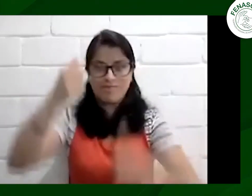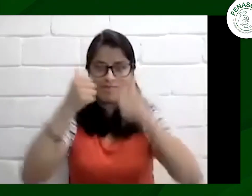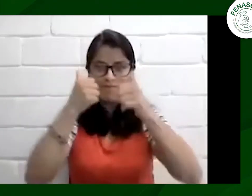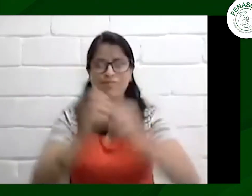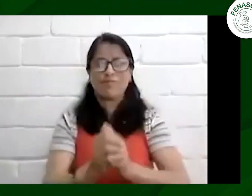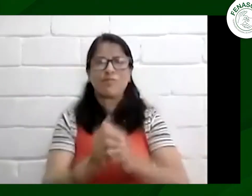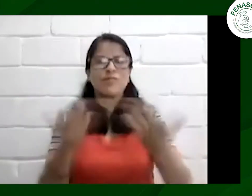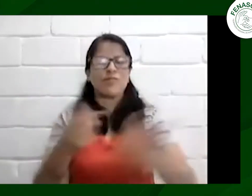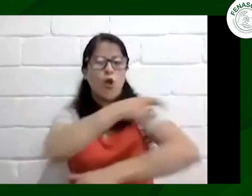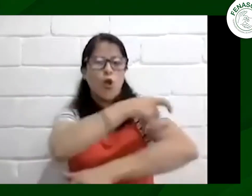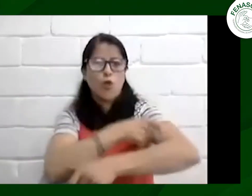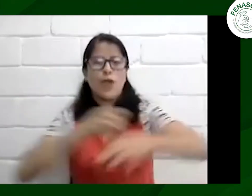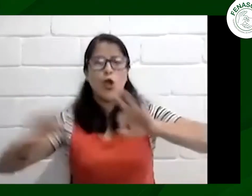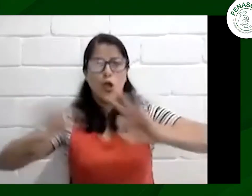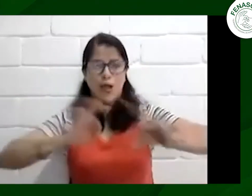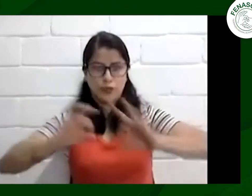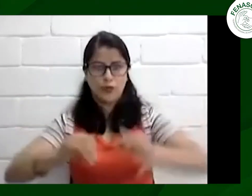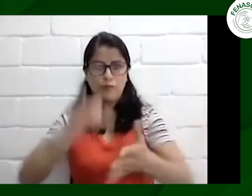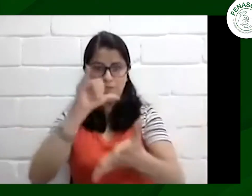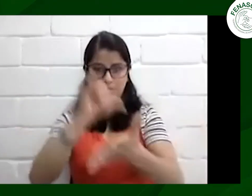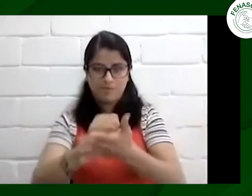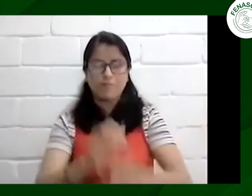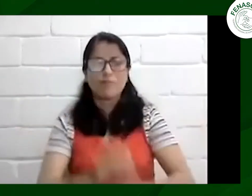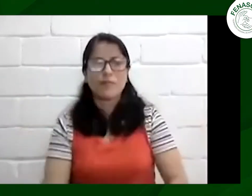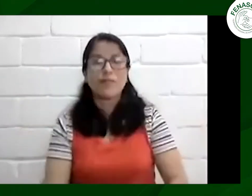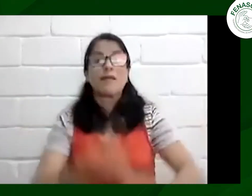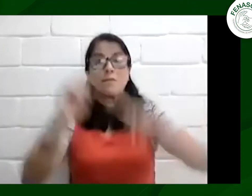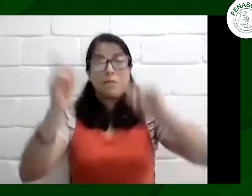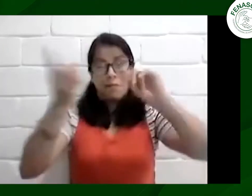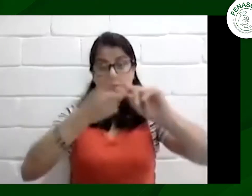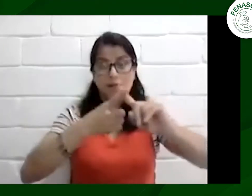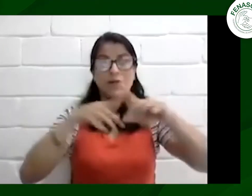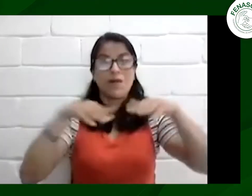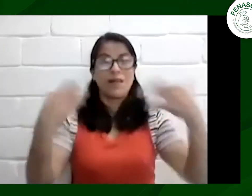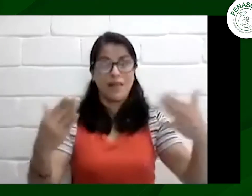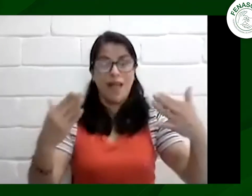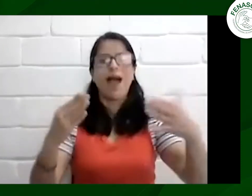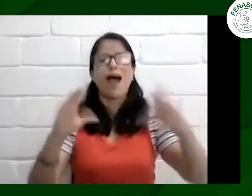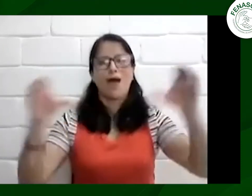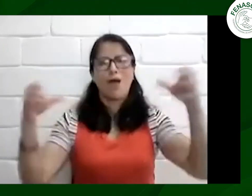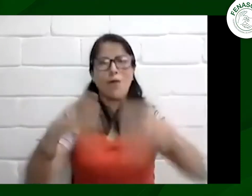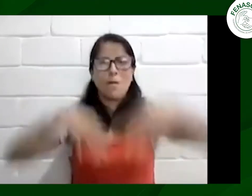esta es mi seña pero pertenezco al comité organizador del plantón